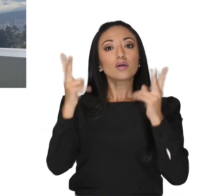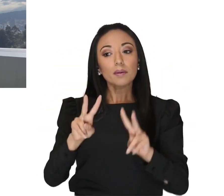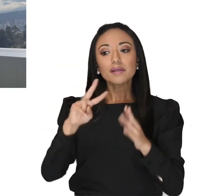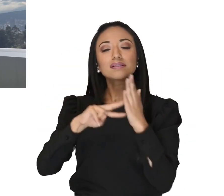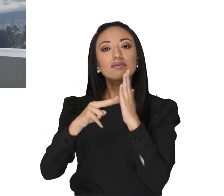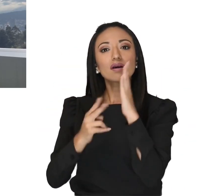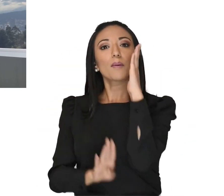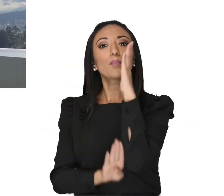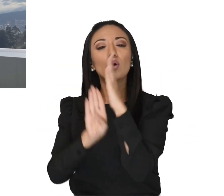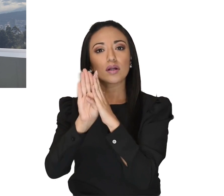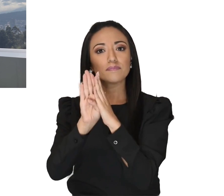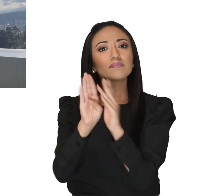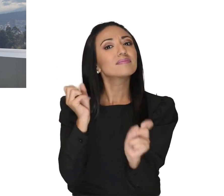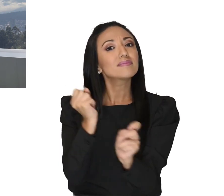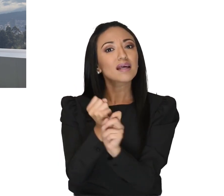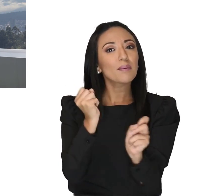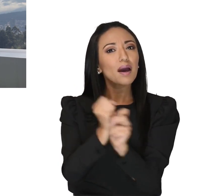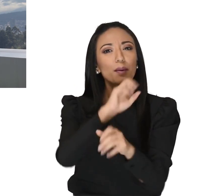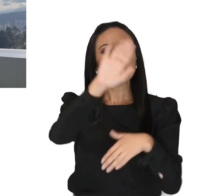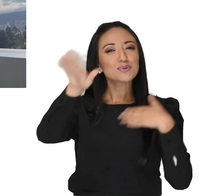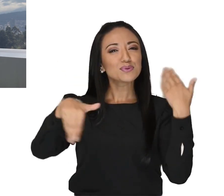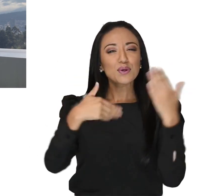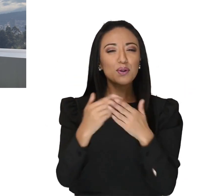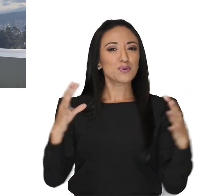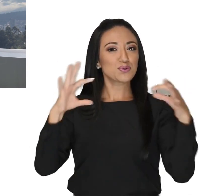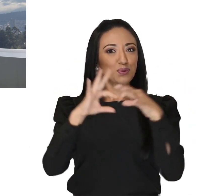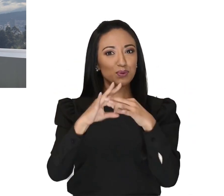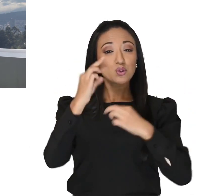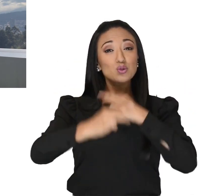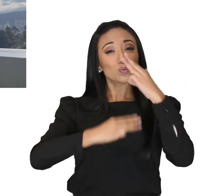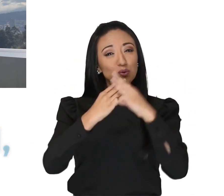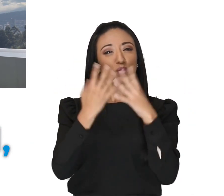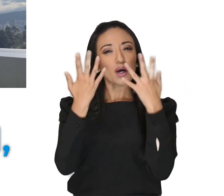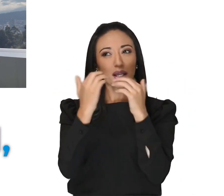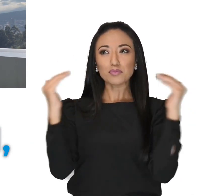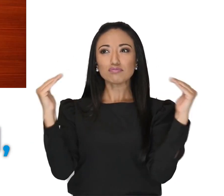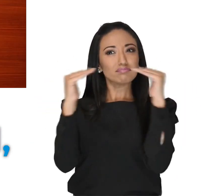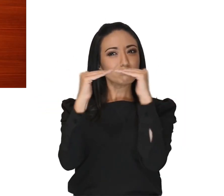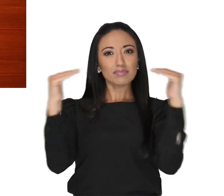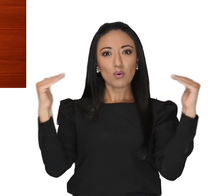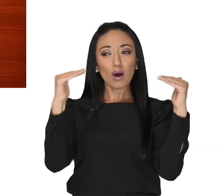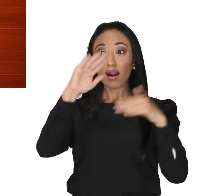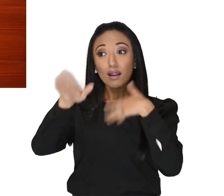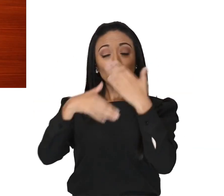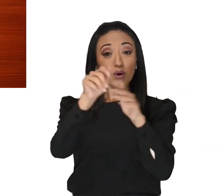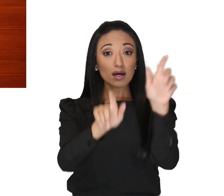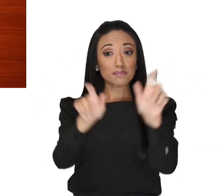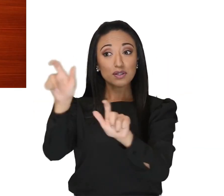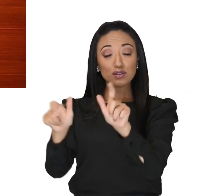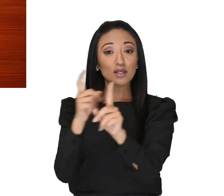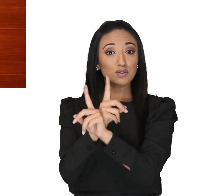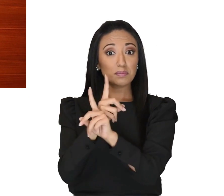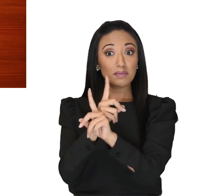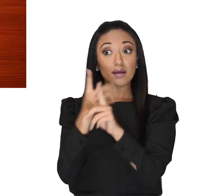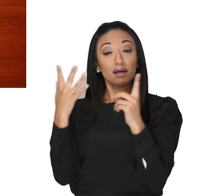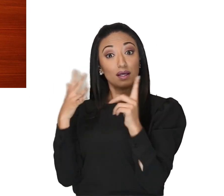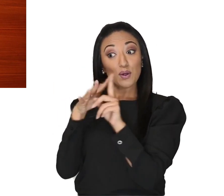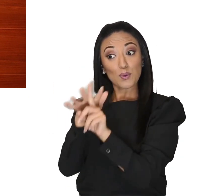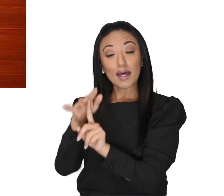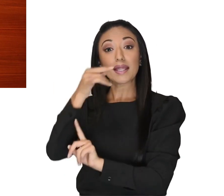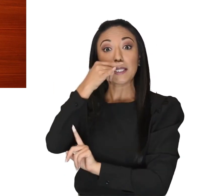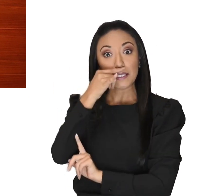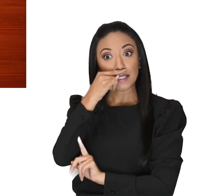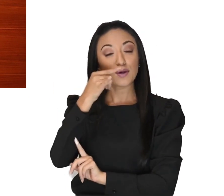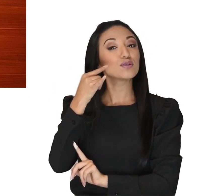Trabajemos juntos por un mundo más justo y equitativo para todas las personas con discapacidad. Incluyendo a los niños, niñas y